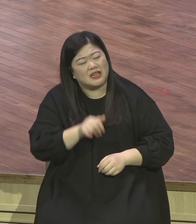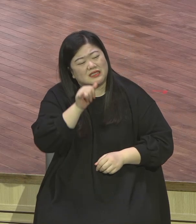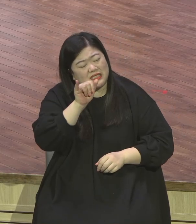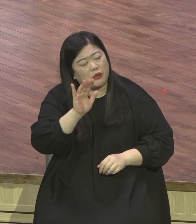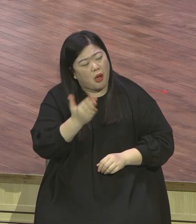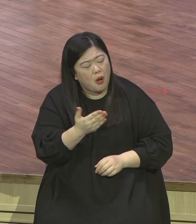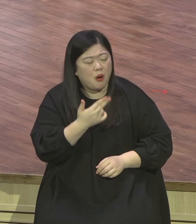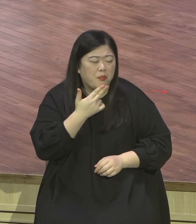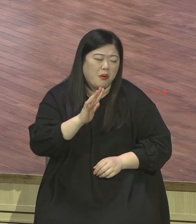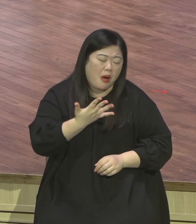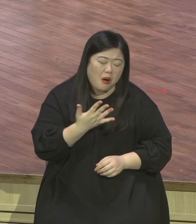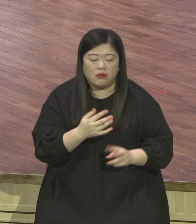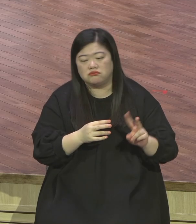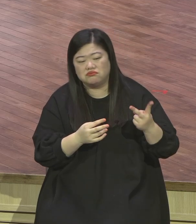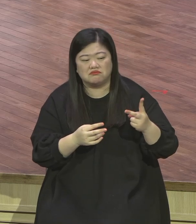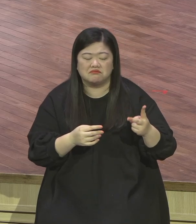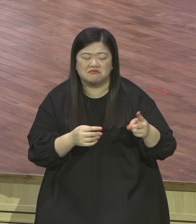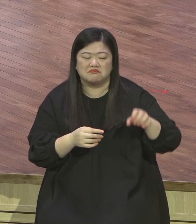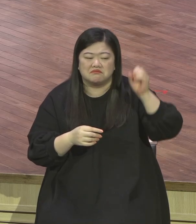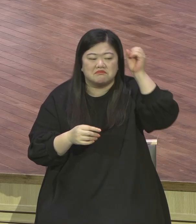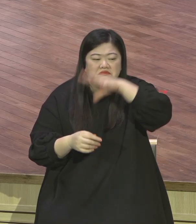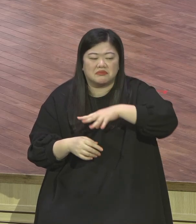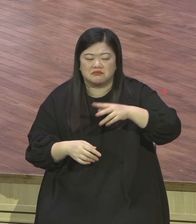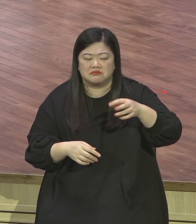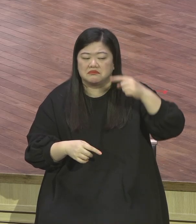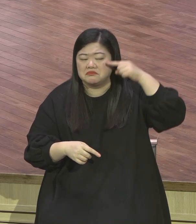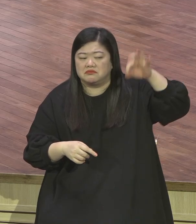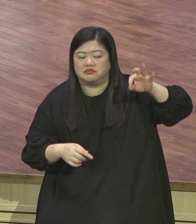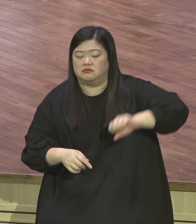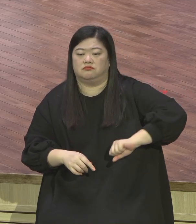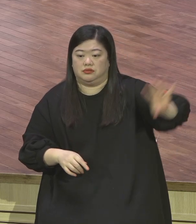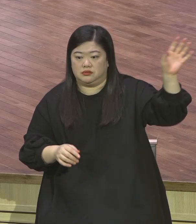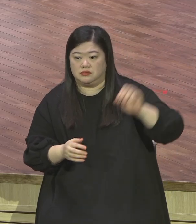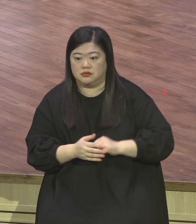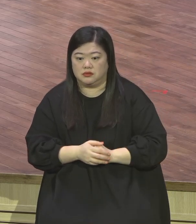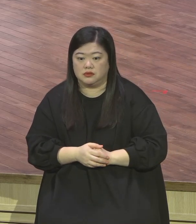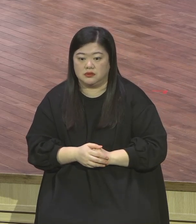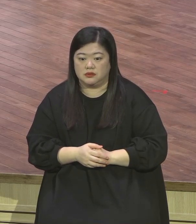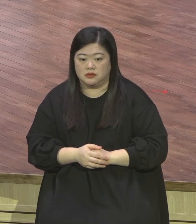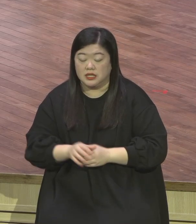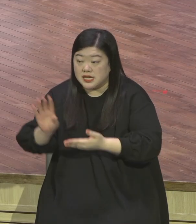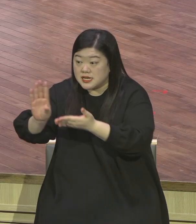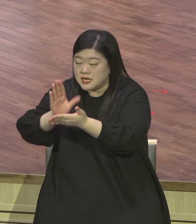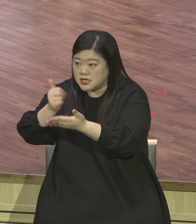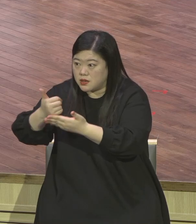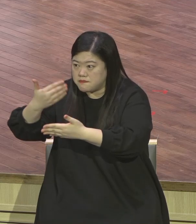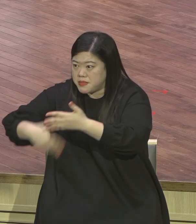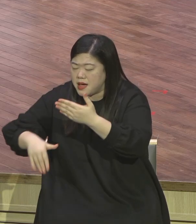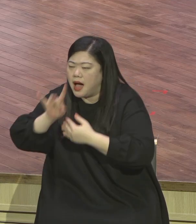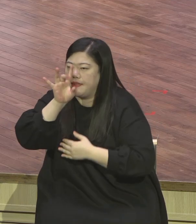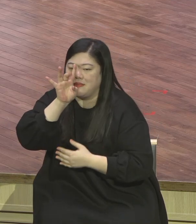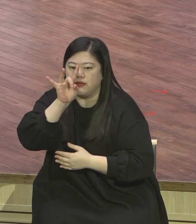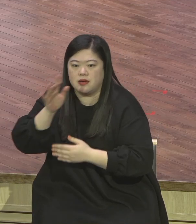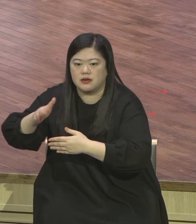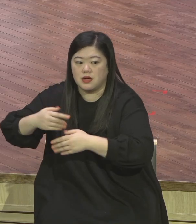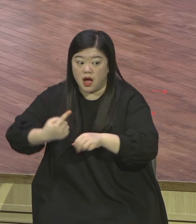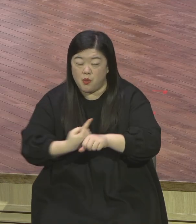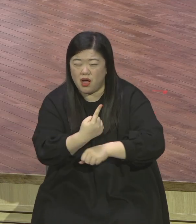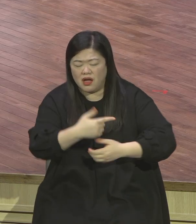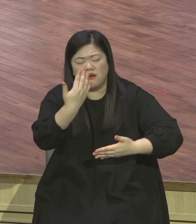그러다 이길 바랍니다 나 저 사람 없으면 없으면 안 돼 나는 절대 돈 없으면 안 돼 나는 뭐 없으면 안 돼 그것 아직